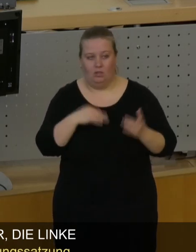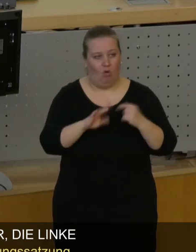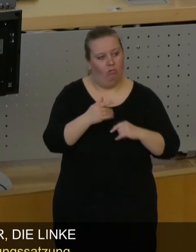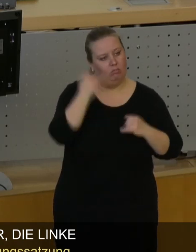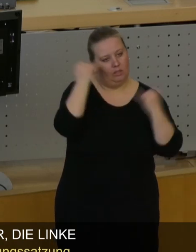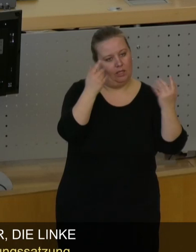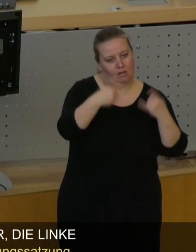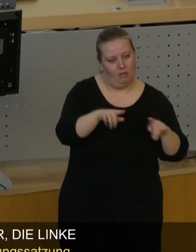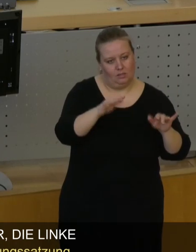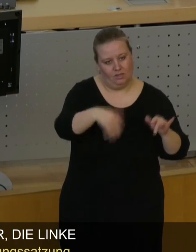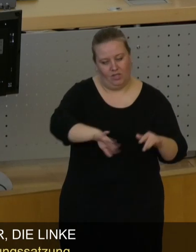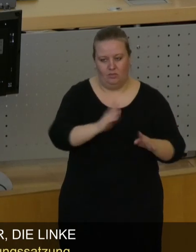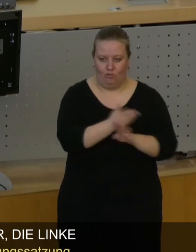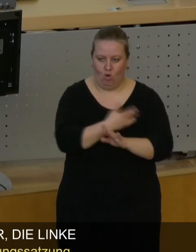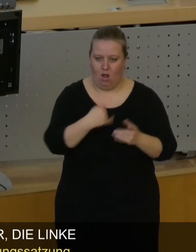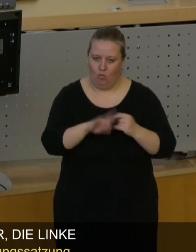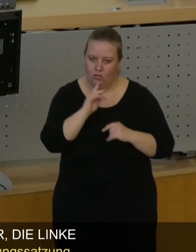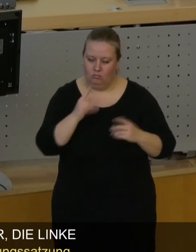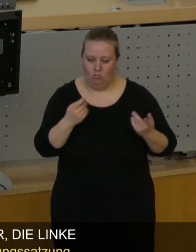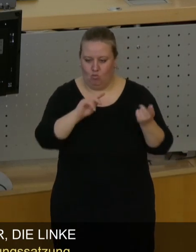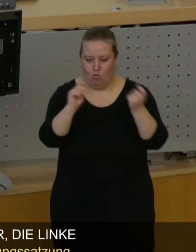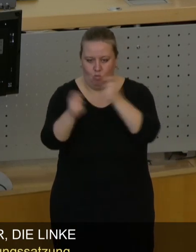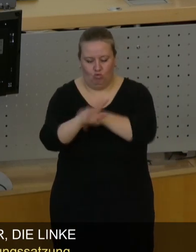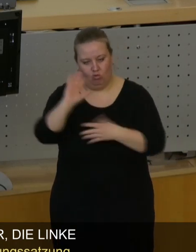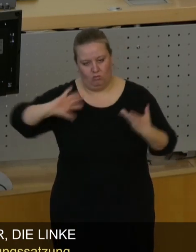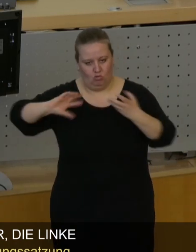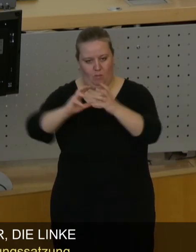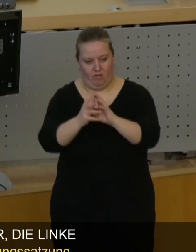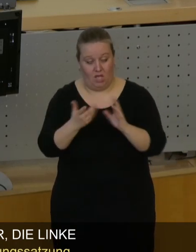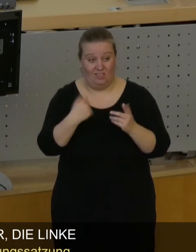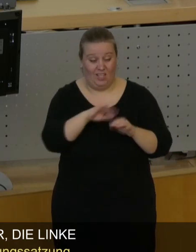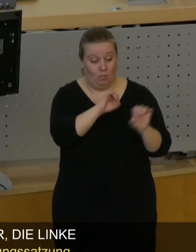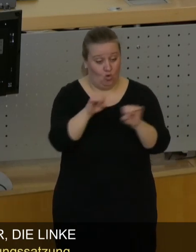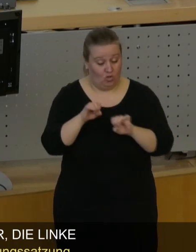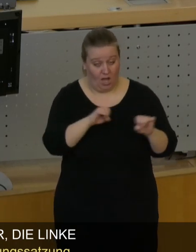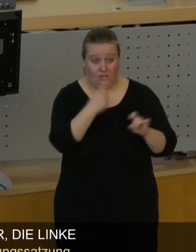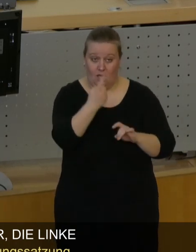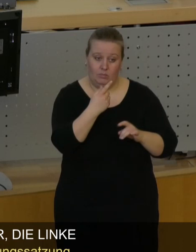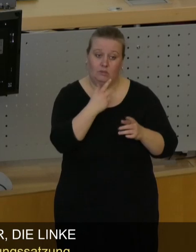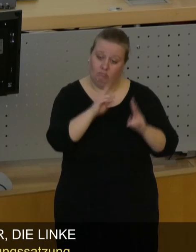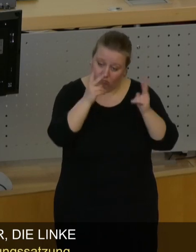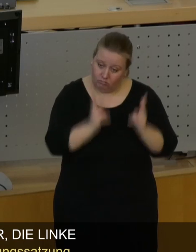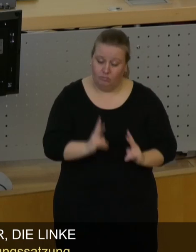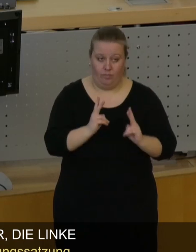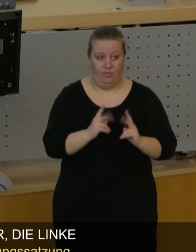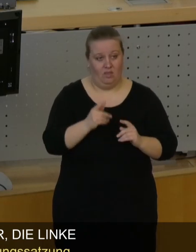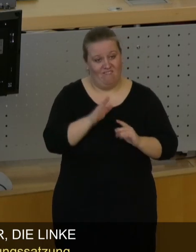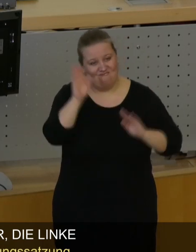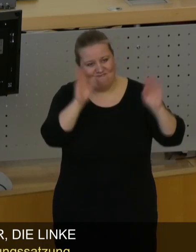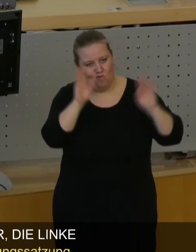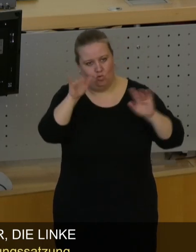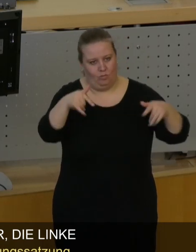Bürgerinnen und Bürger sie vertraten oder dergleichen. All diese Möglichkeiten aber, ein gewichtetes Votum,